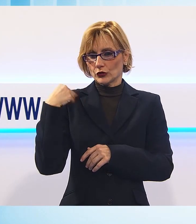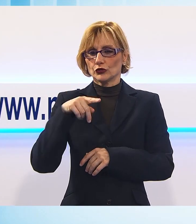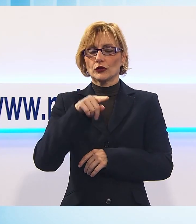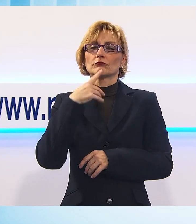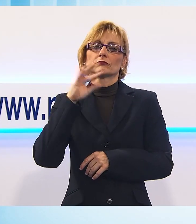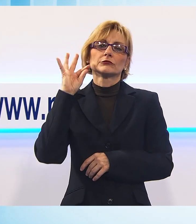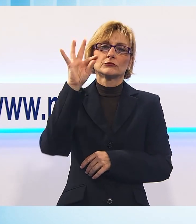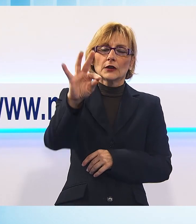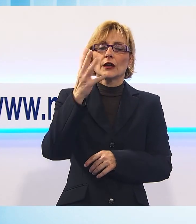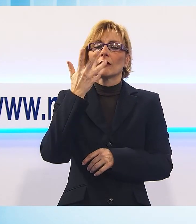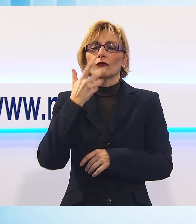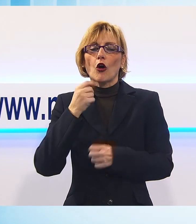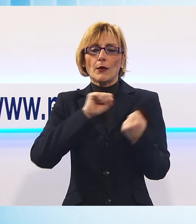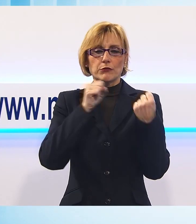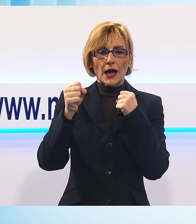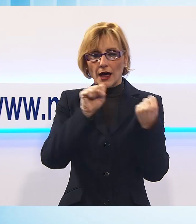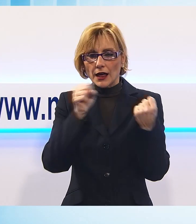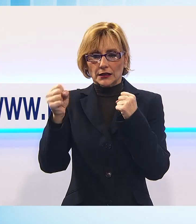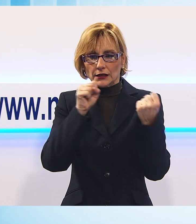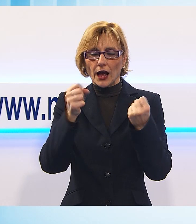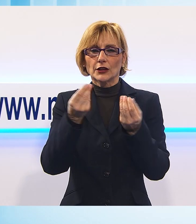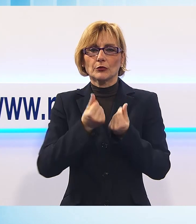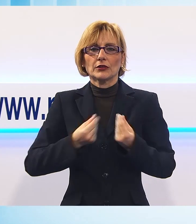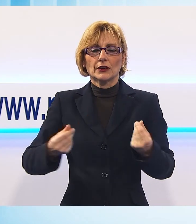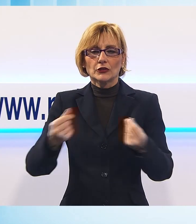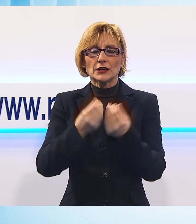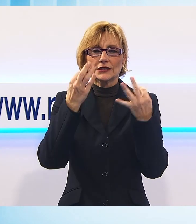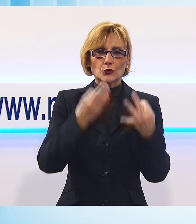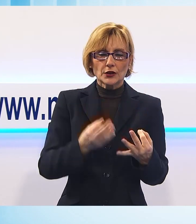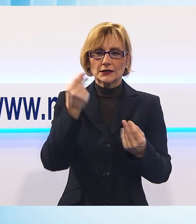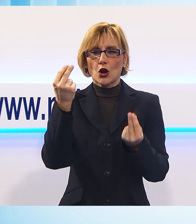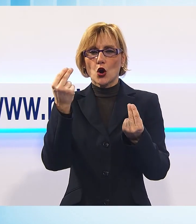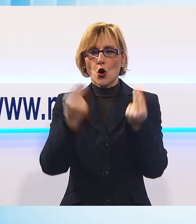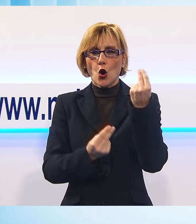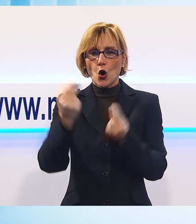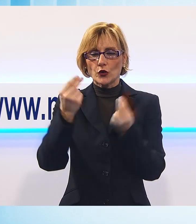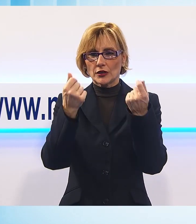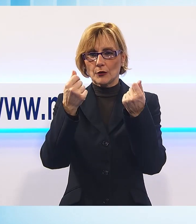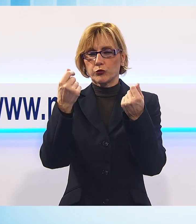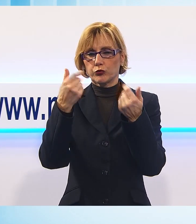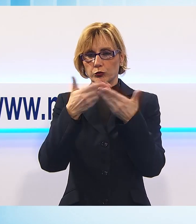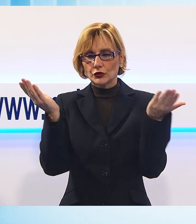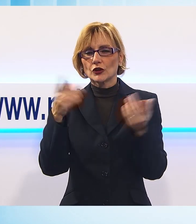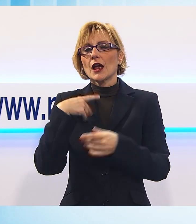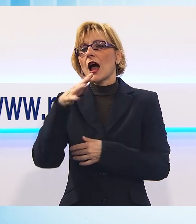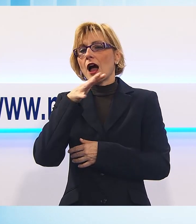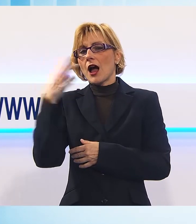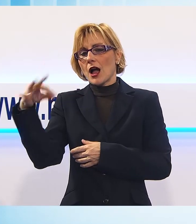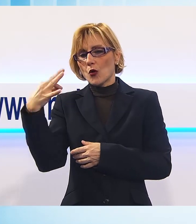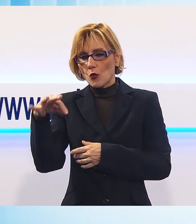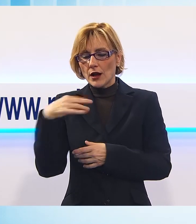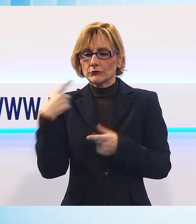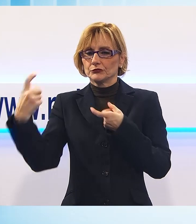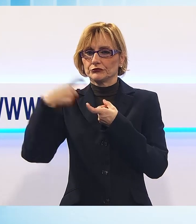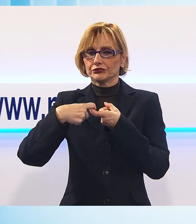soprattutto sulle battaglie portate avanti sul territorio, sicurezza, conti pubblici e qualità dell'acqua, con un nuovo accordo da stipulare con Gaia.